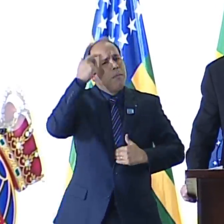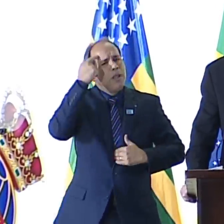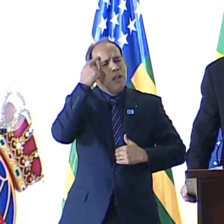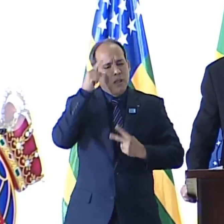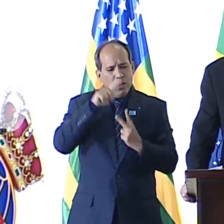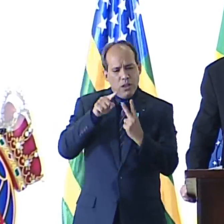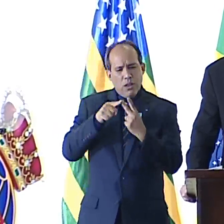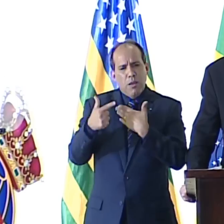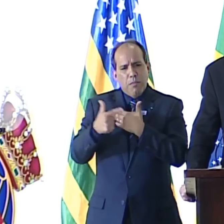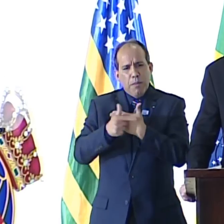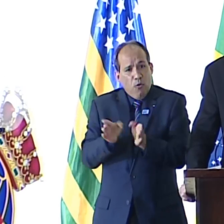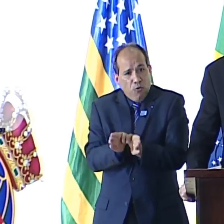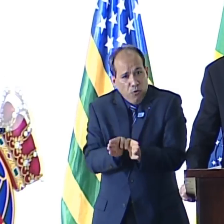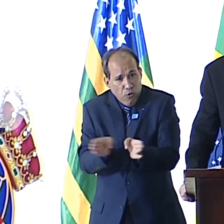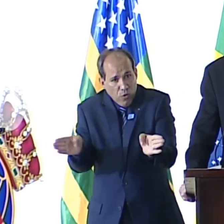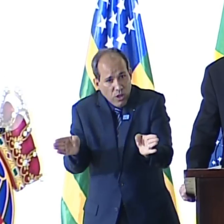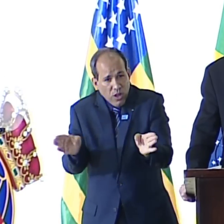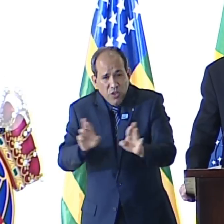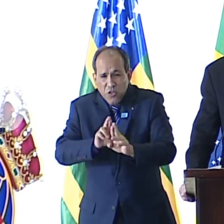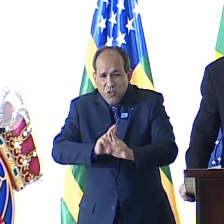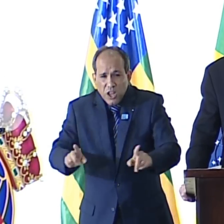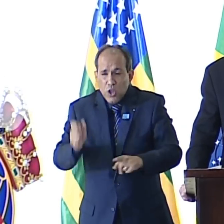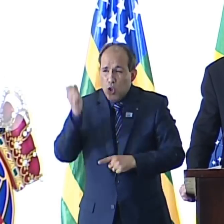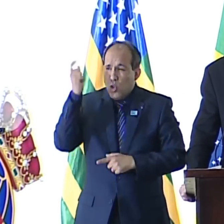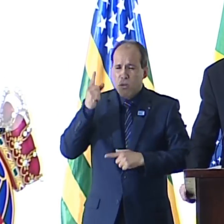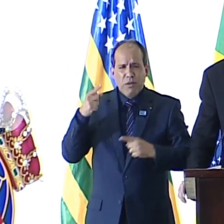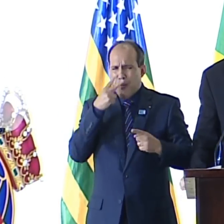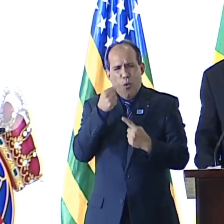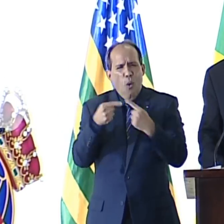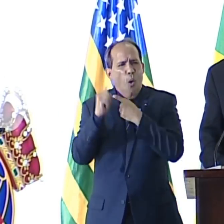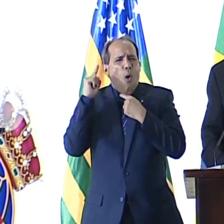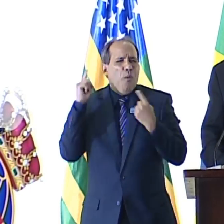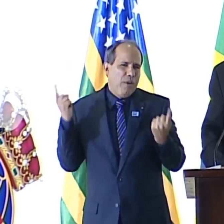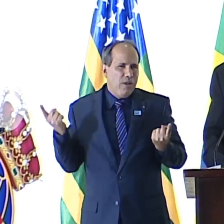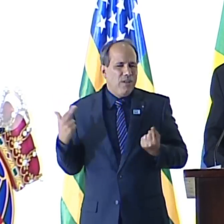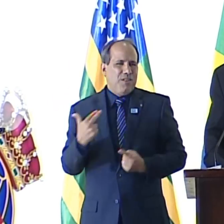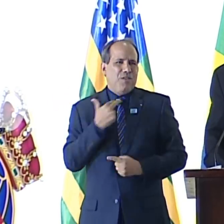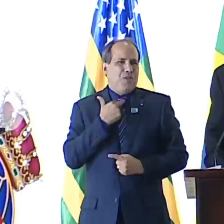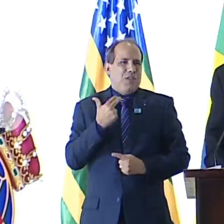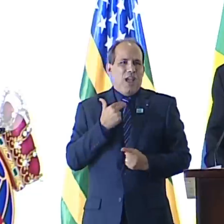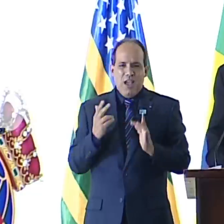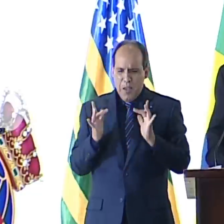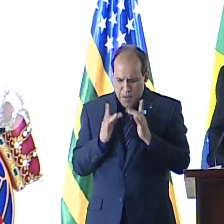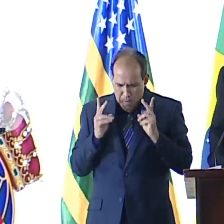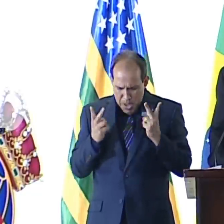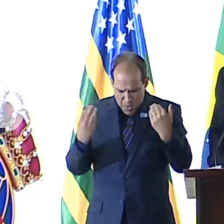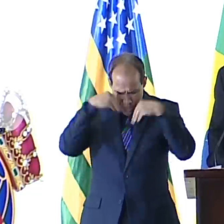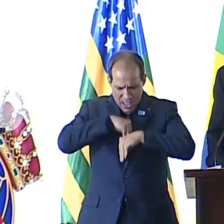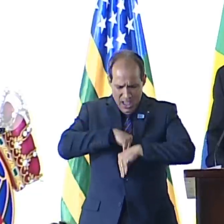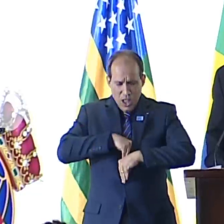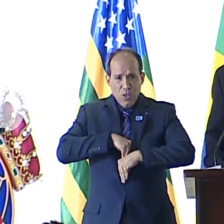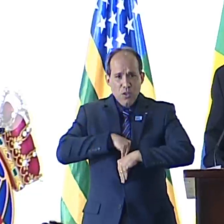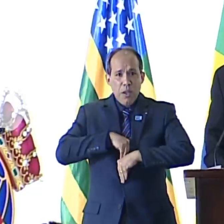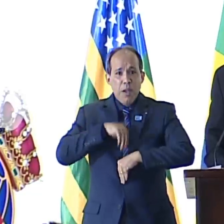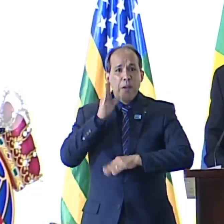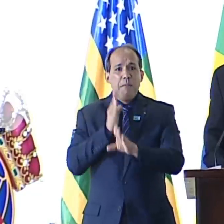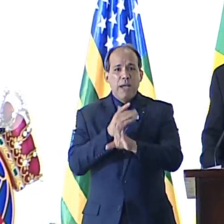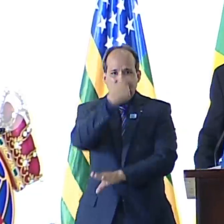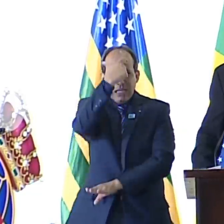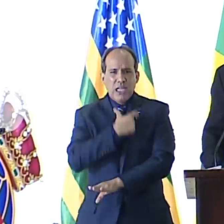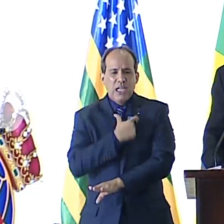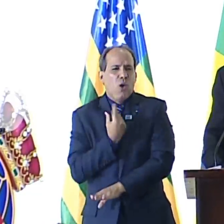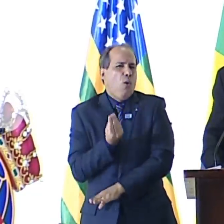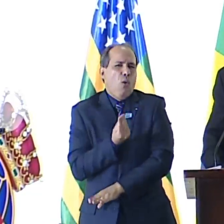ofícios muito diferentes, duas vocações quase incompatíveis, que poderiam talvez conviver na mesma pessoa, mas não na mesma personalidade,